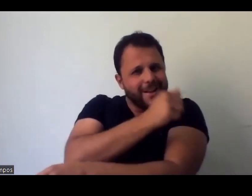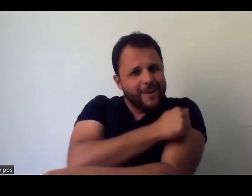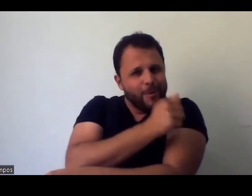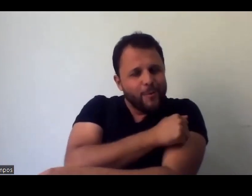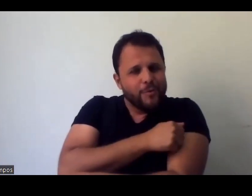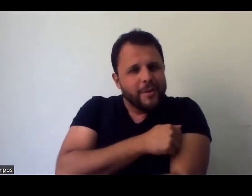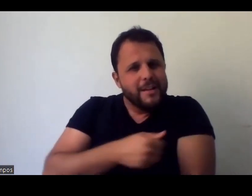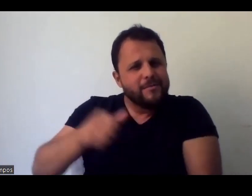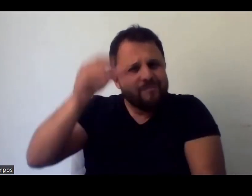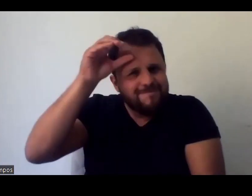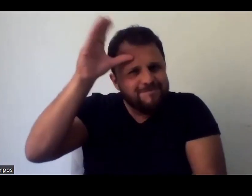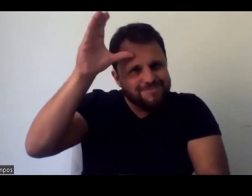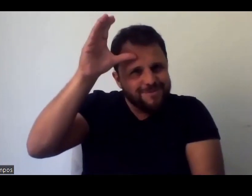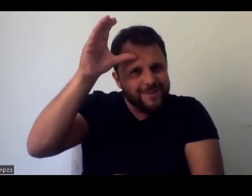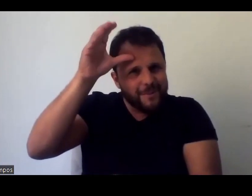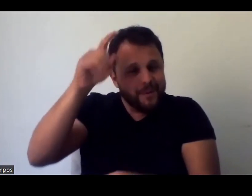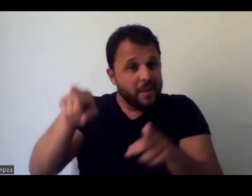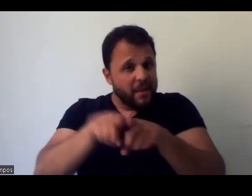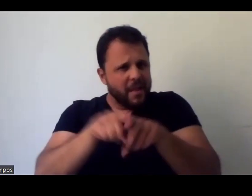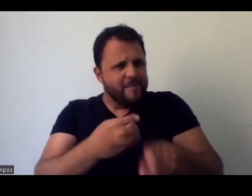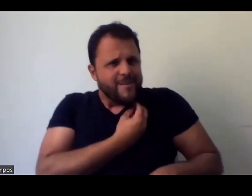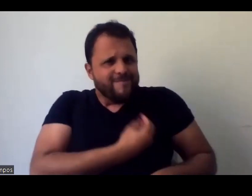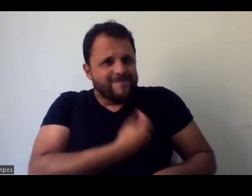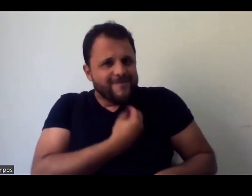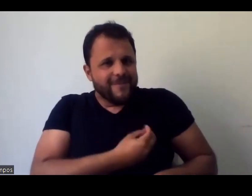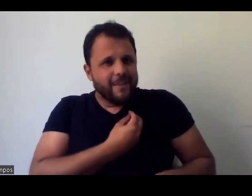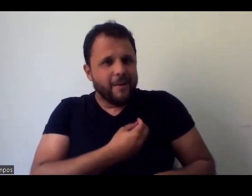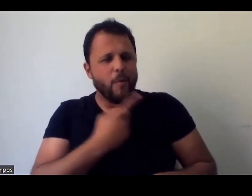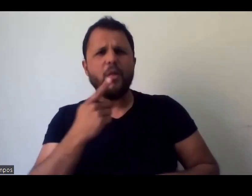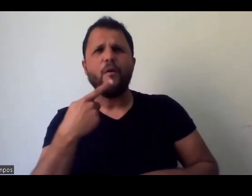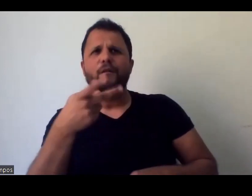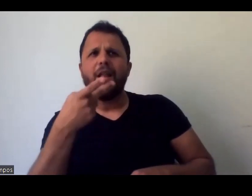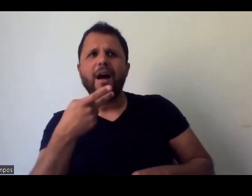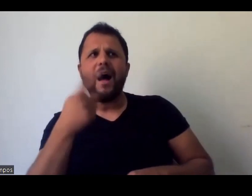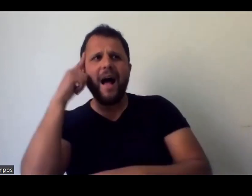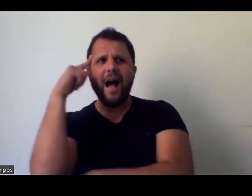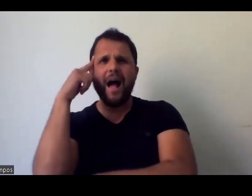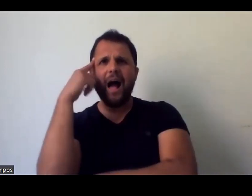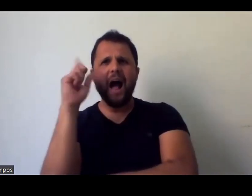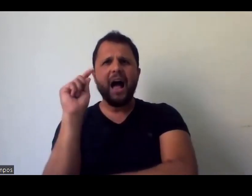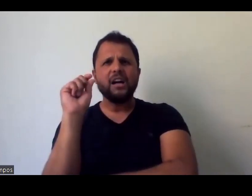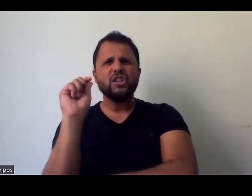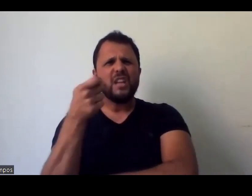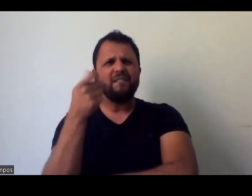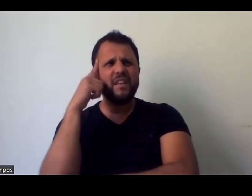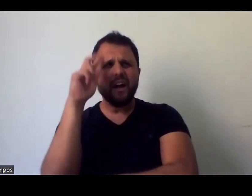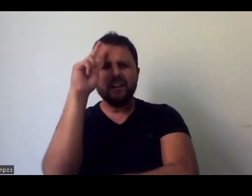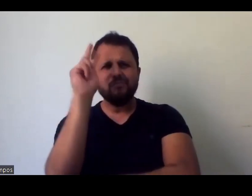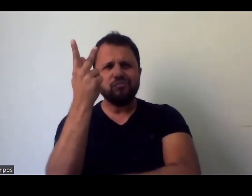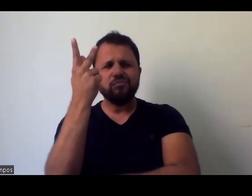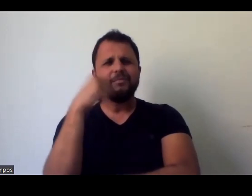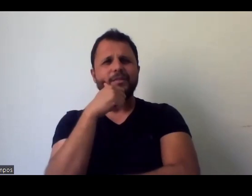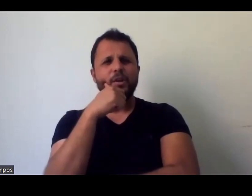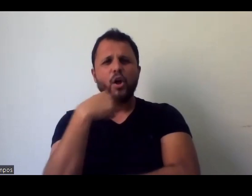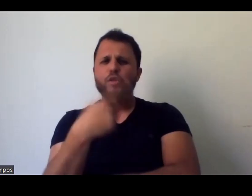conhecimento e vivência, então, quando eu falei aquela coisa da chave, era só para dizer isso, a gente não precisa, né, chegar